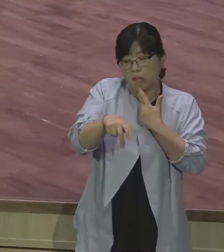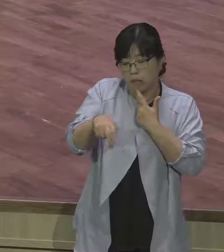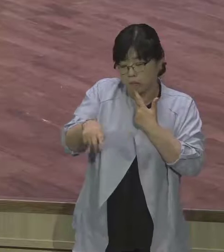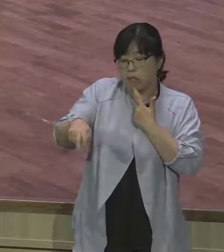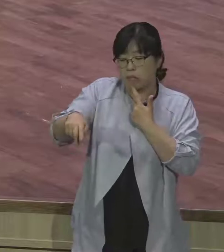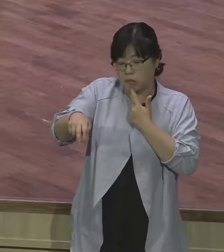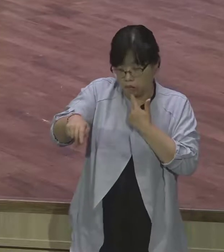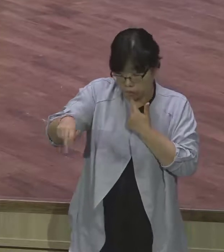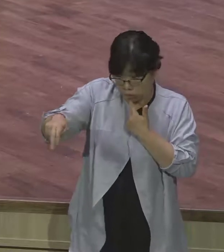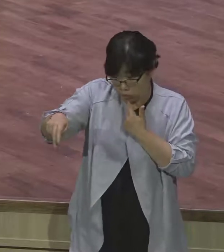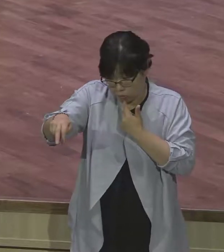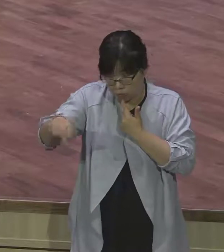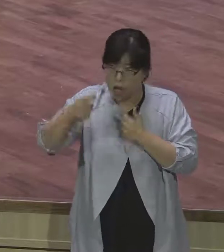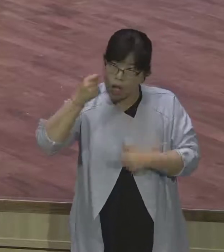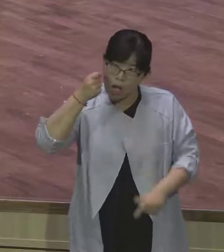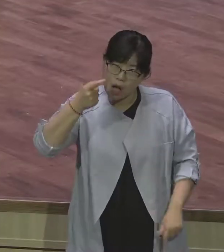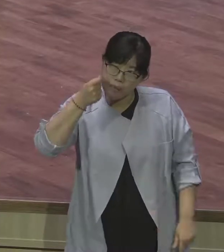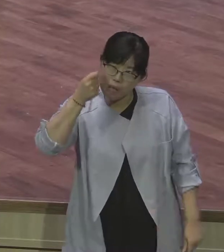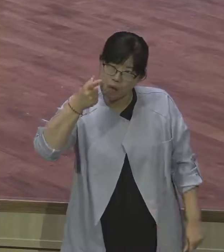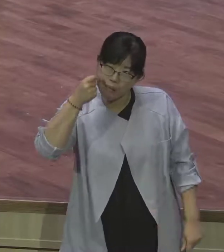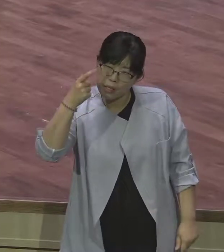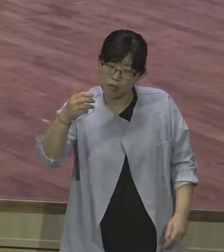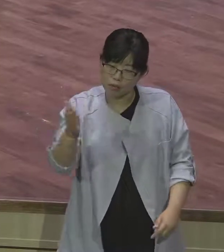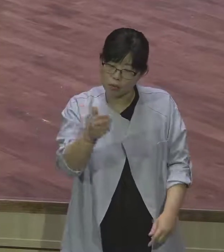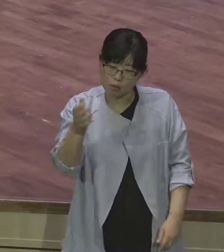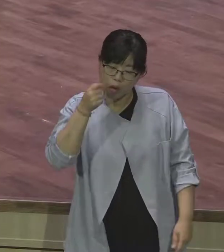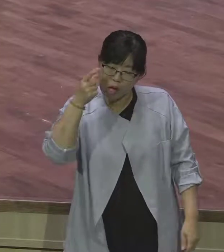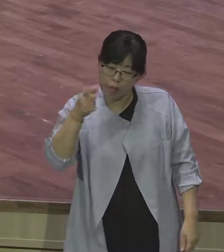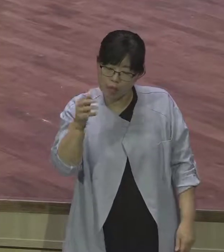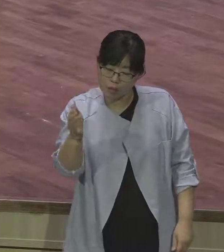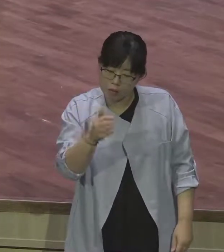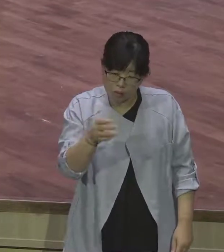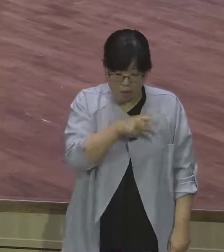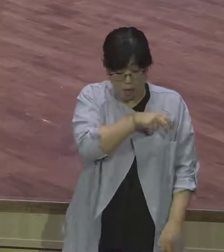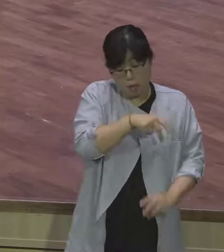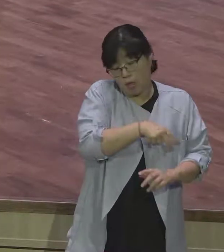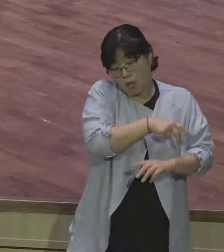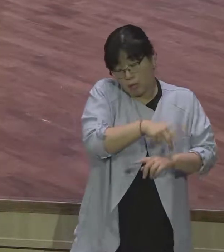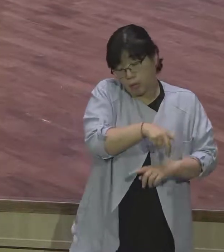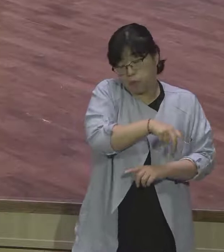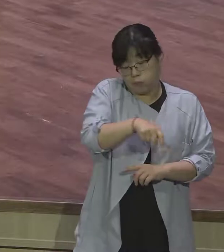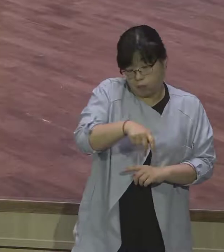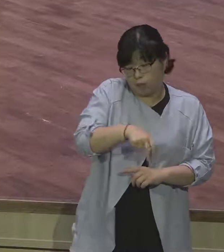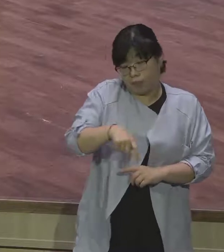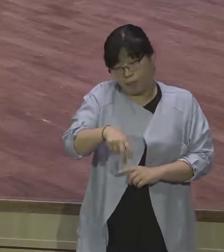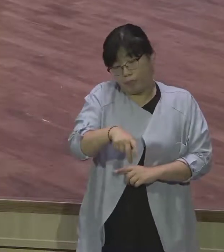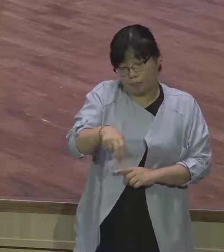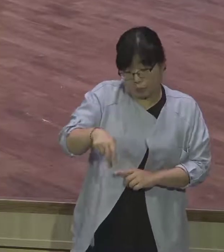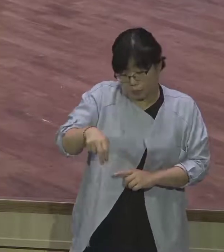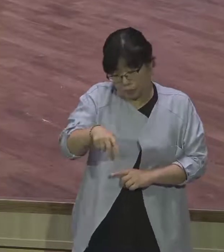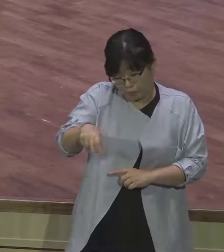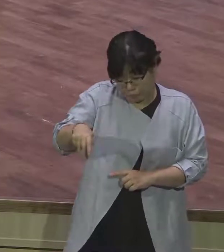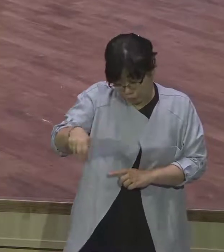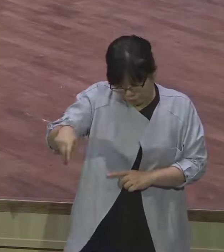한 달 정도로 그렇게 라반 집에 기가하게 되었어요. 집에 있으면서